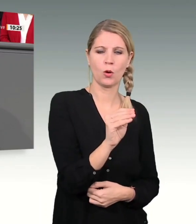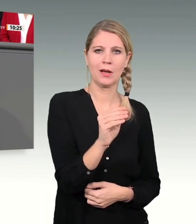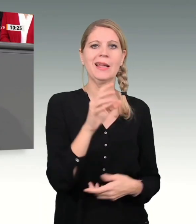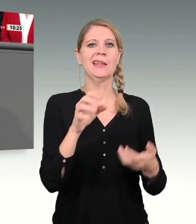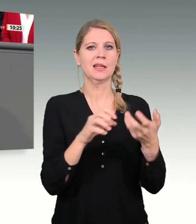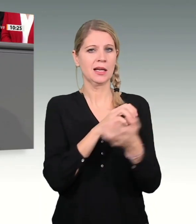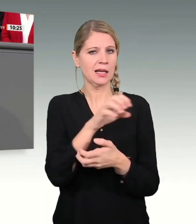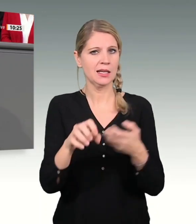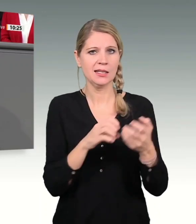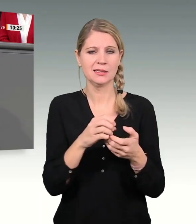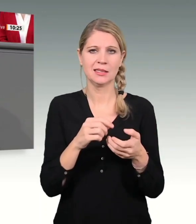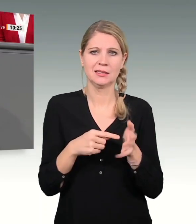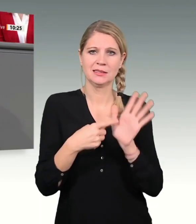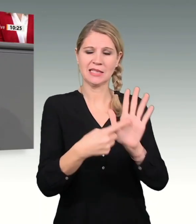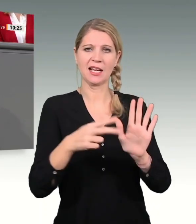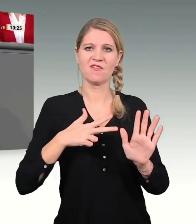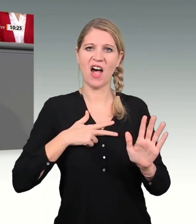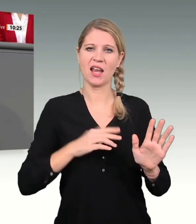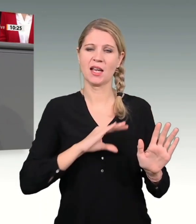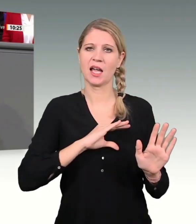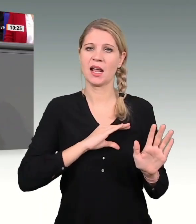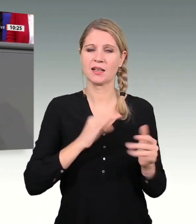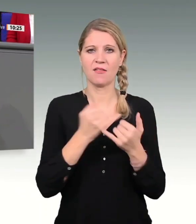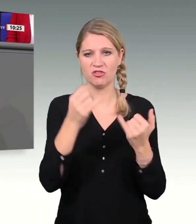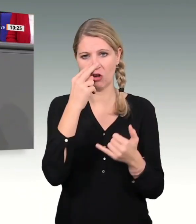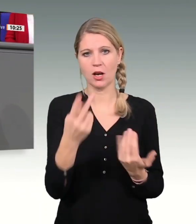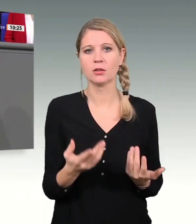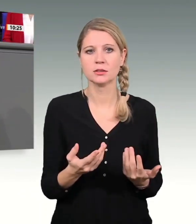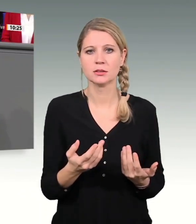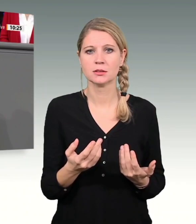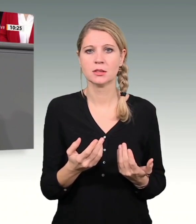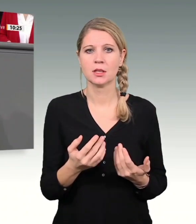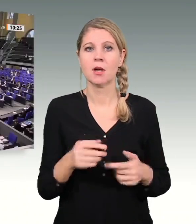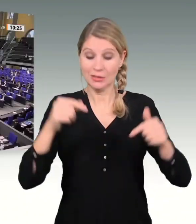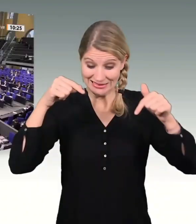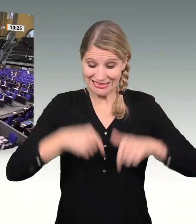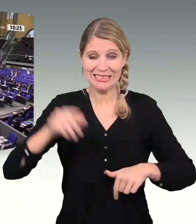Charakter. Und dieses Land hat Charakter. In diesem Sinne, danke und ich freue mich auf die weiteren Beratungen.